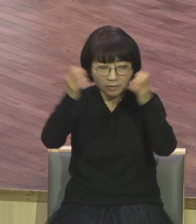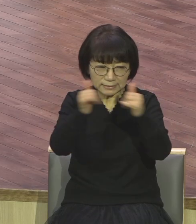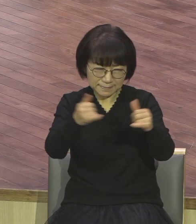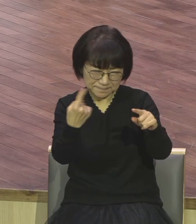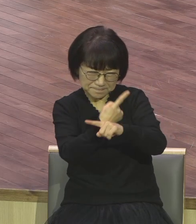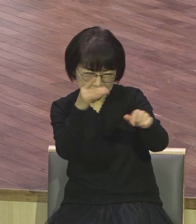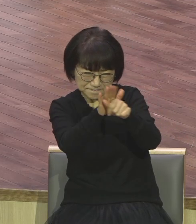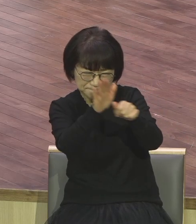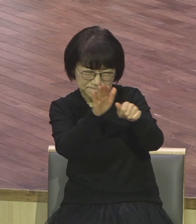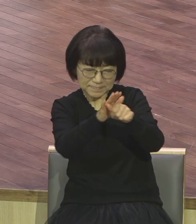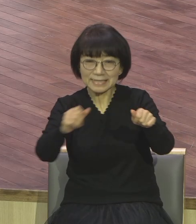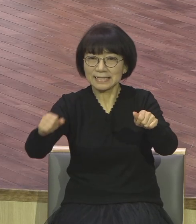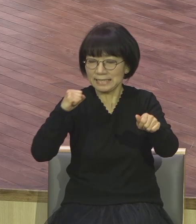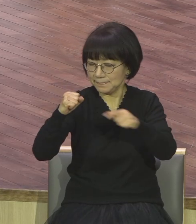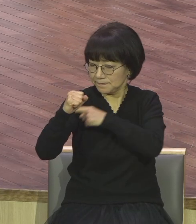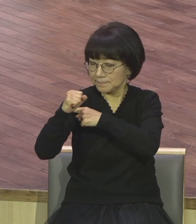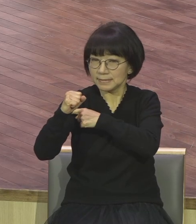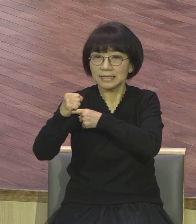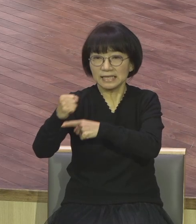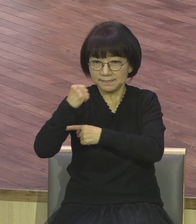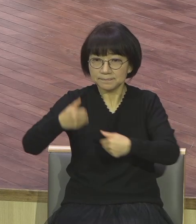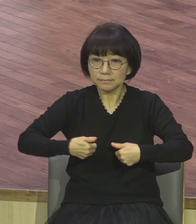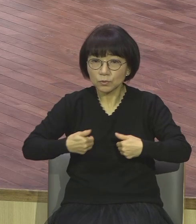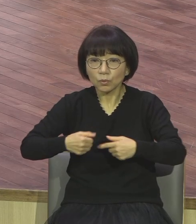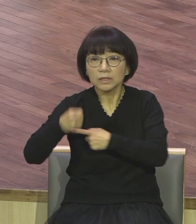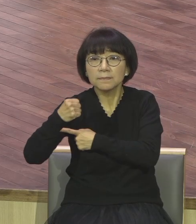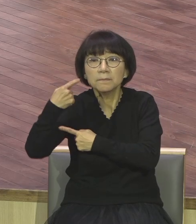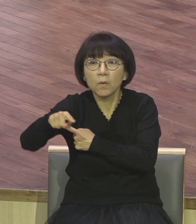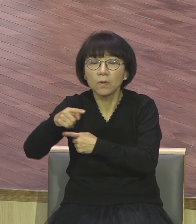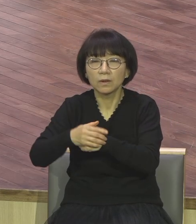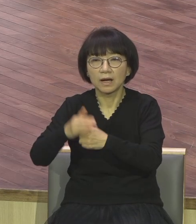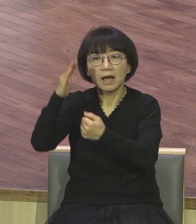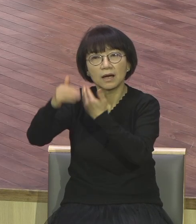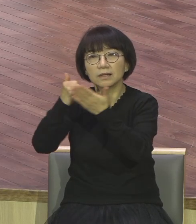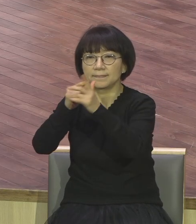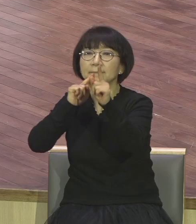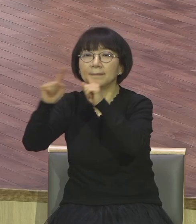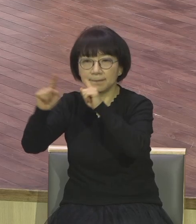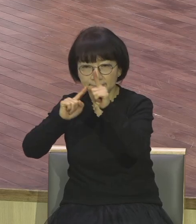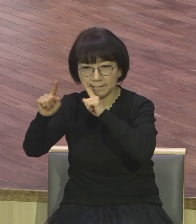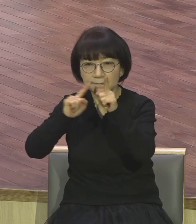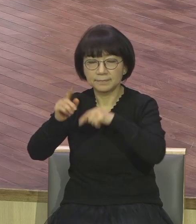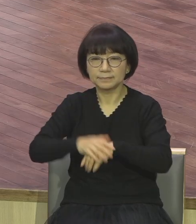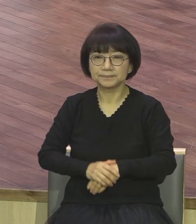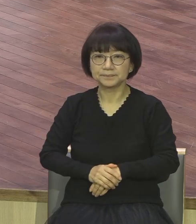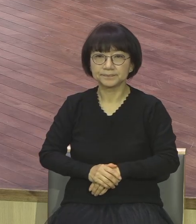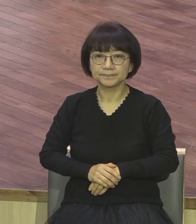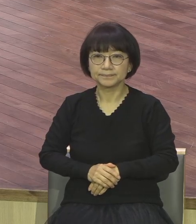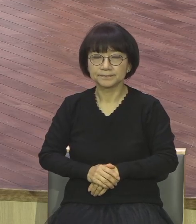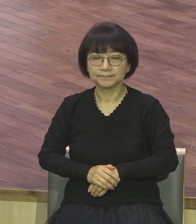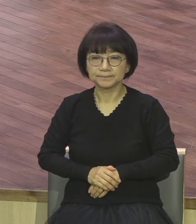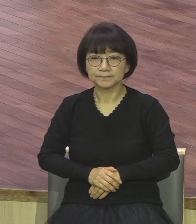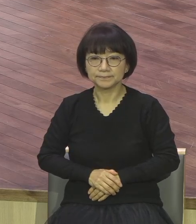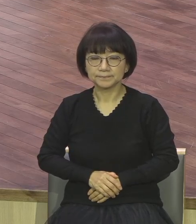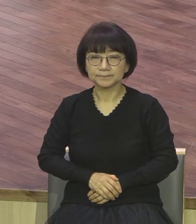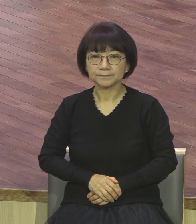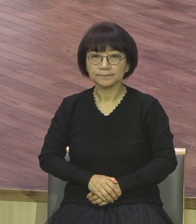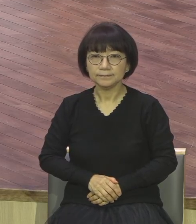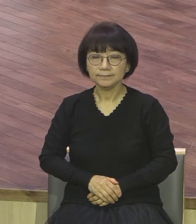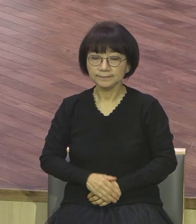있느냐 그게 바로 말씀의 힘이에요 하나님의 말씀을 내가 얼마나 가지고 있느냐 내가 얼마나